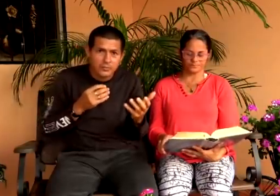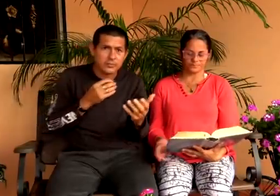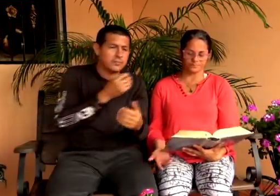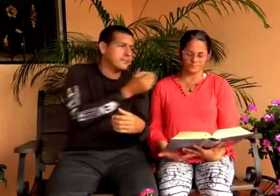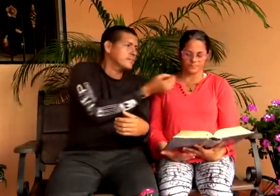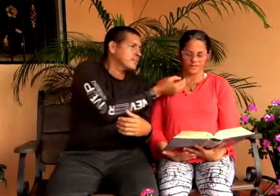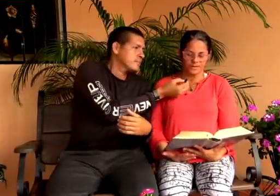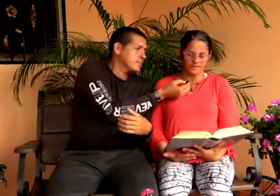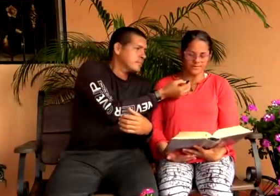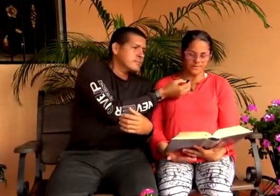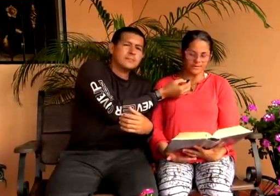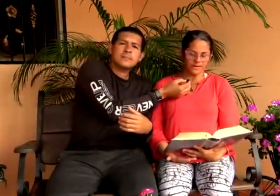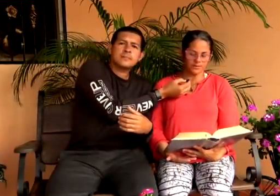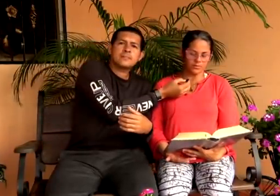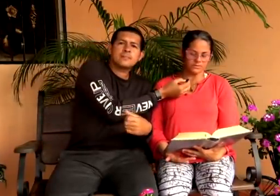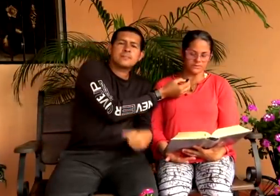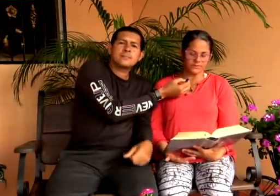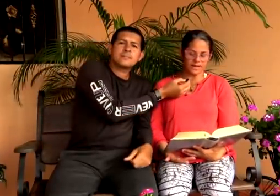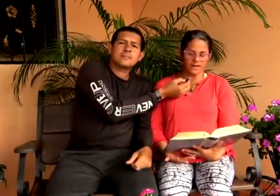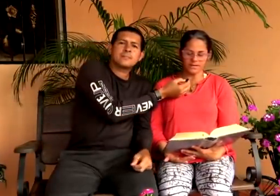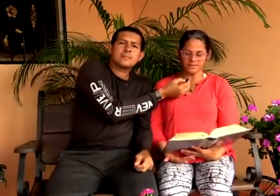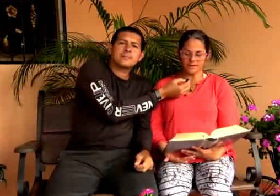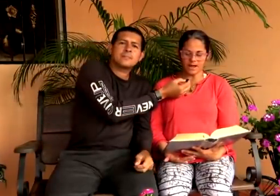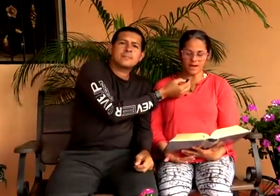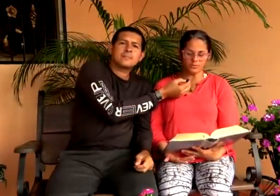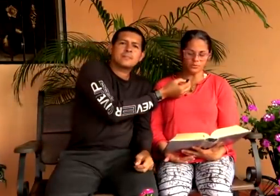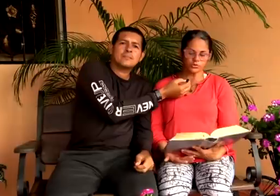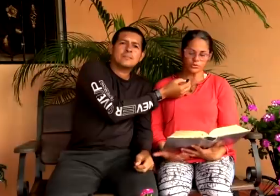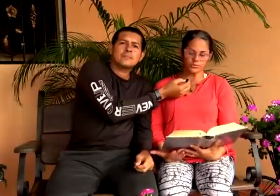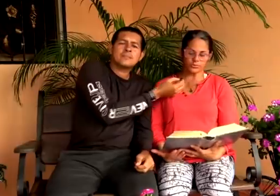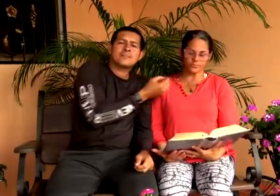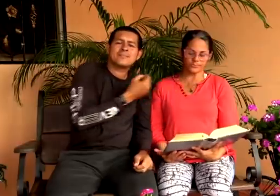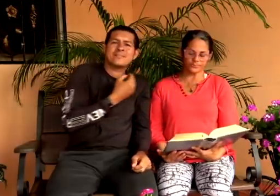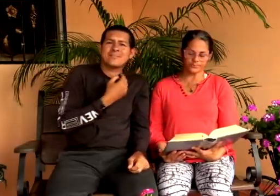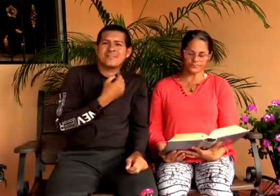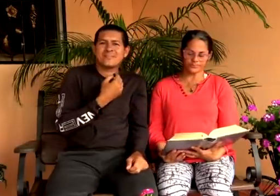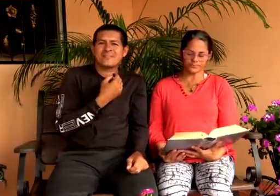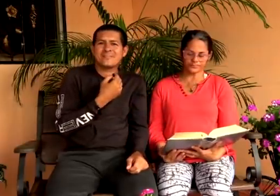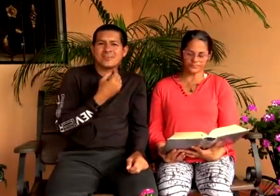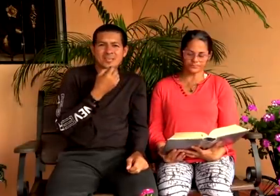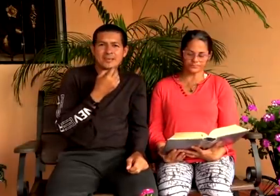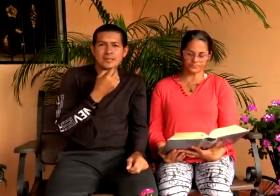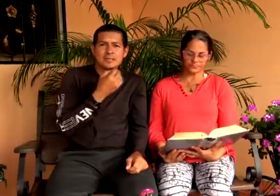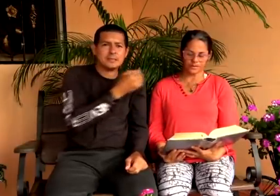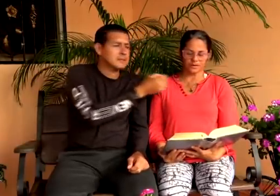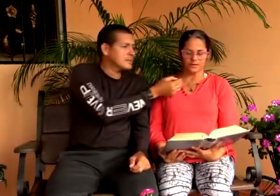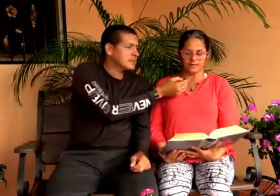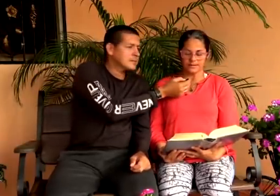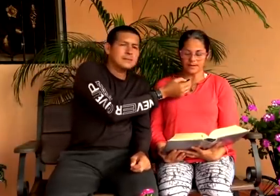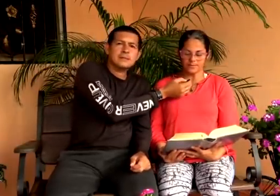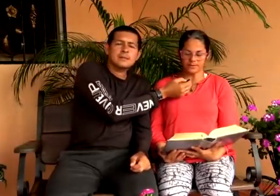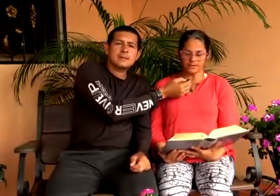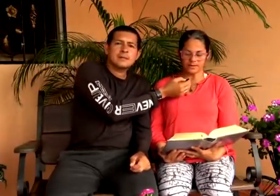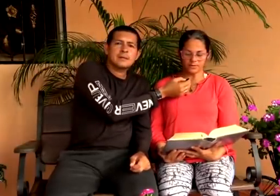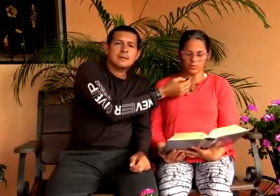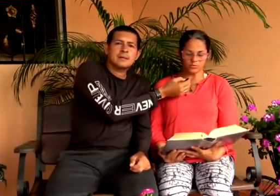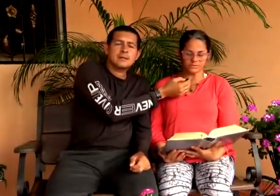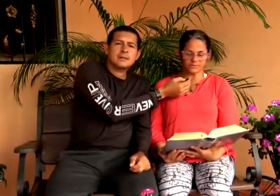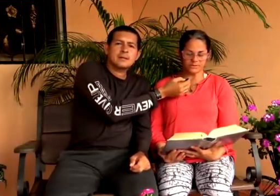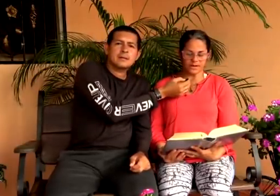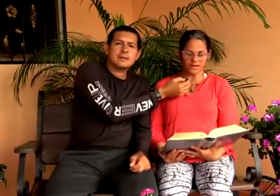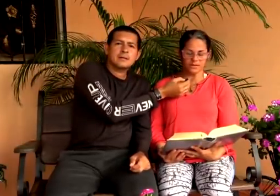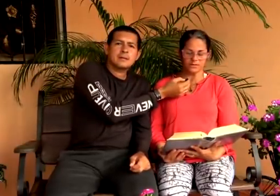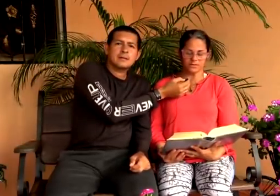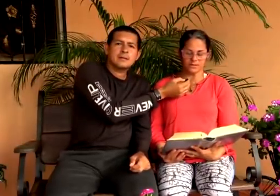escuchemos la virgen concebirá y dará a luz un hijo otra vez la virgen